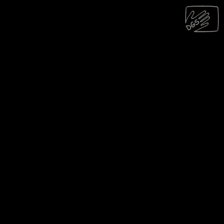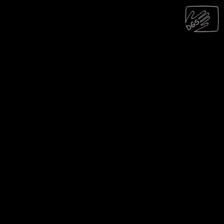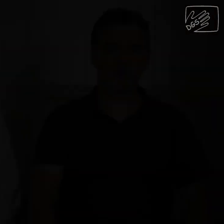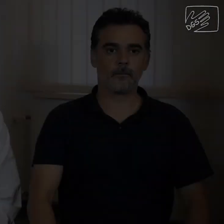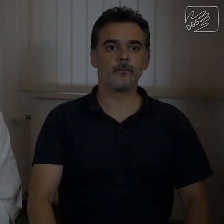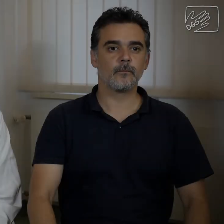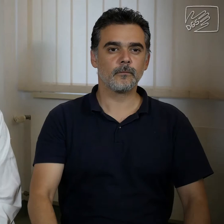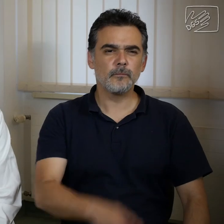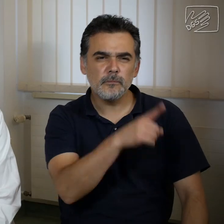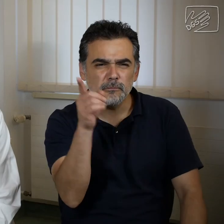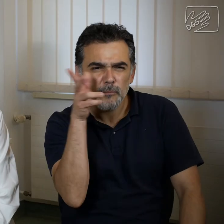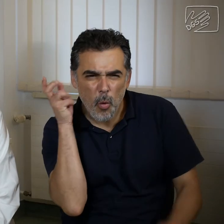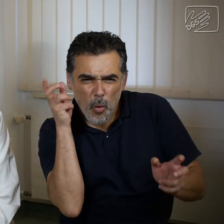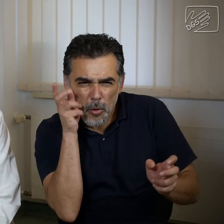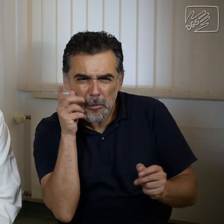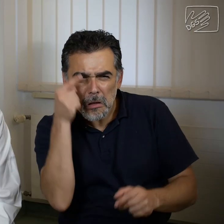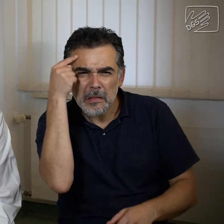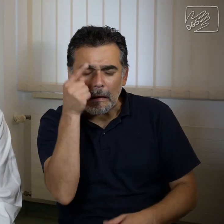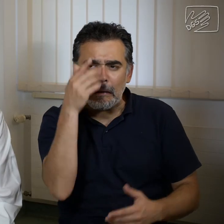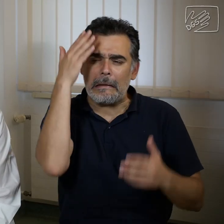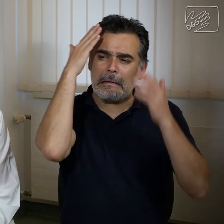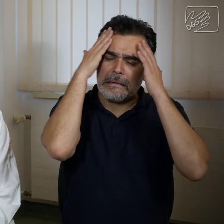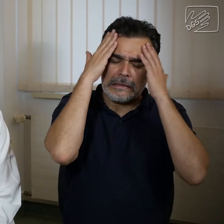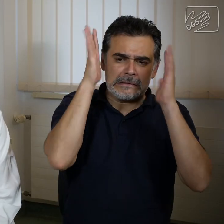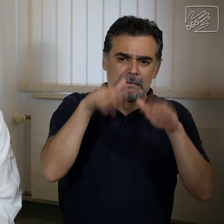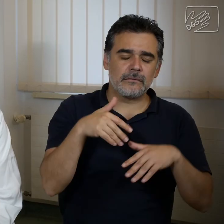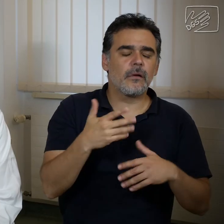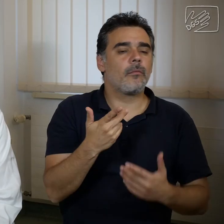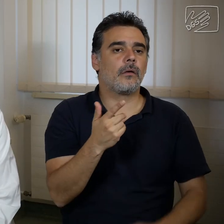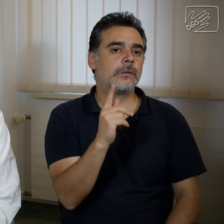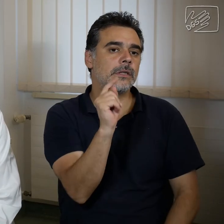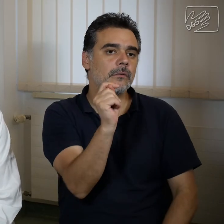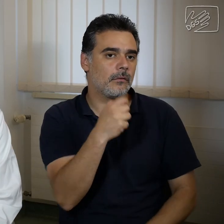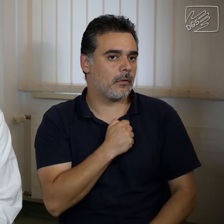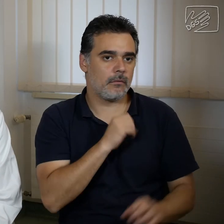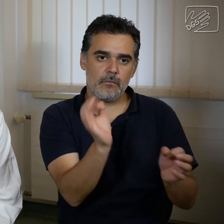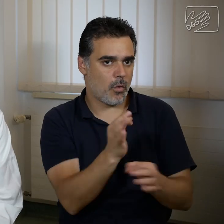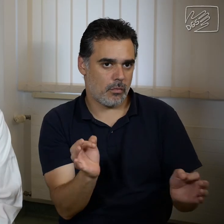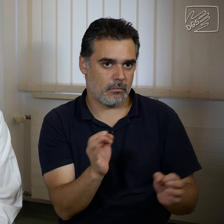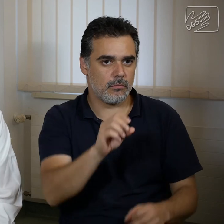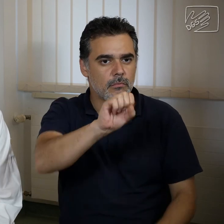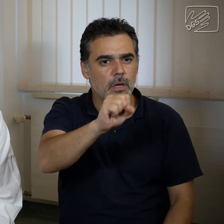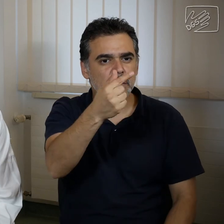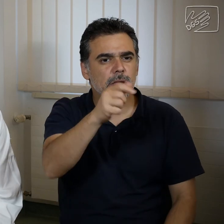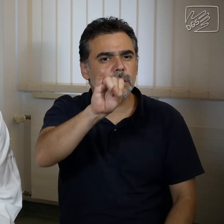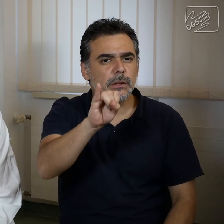Wenn man das alles so hört, könnte man denken, oh Gott, Gott, Gott, aber vor 6 braucht man wirklich keine Angst haben. Die SDIs gehören zu uns seit